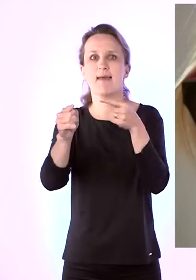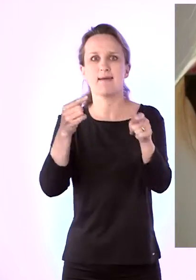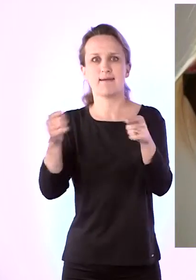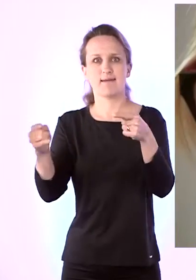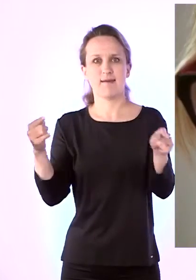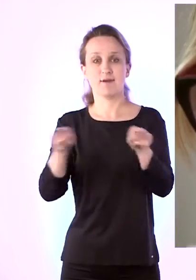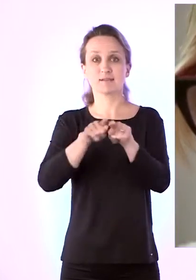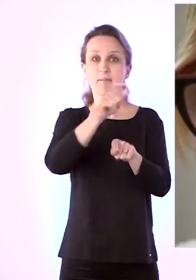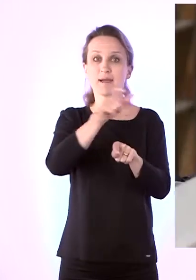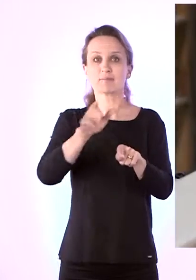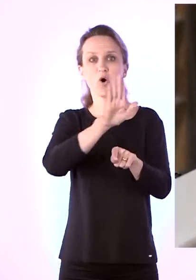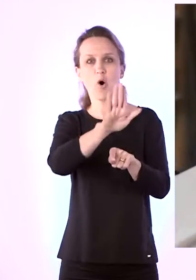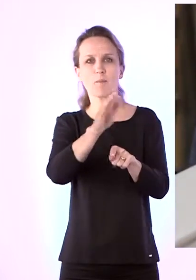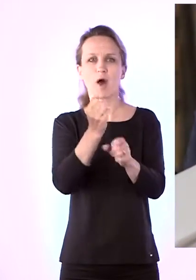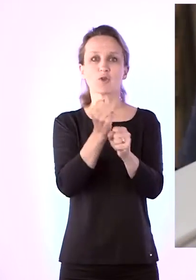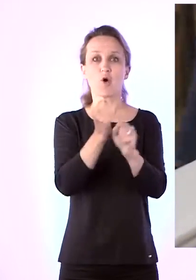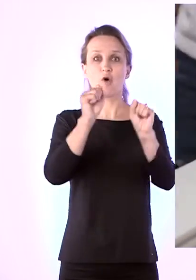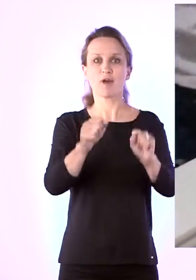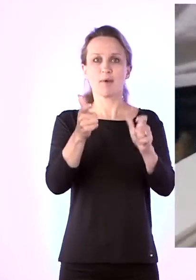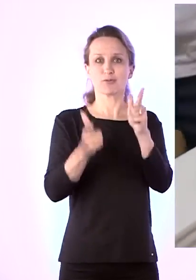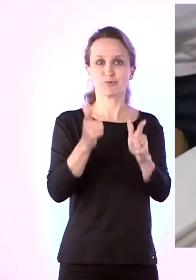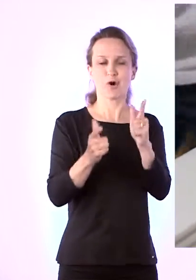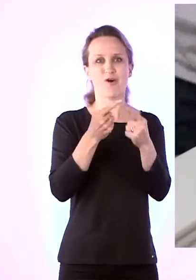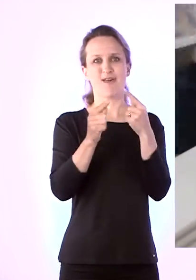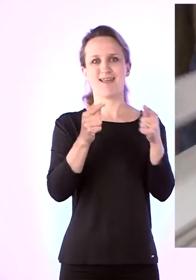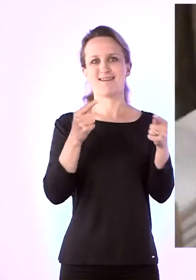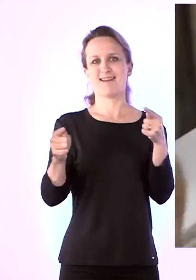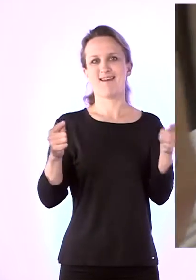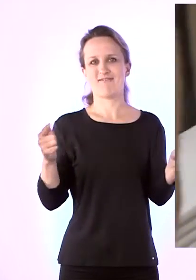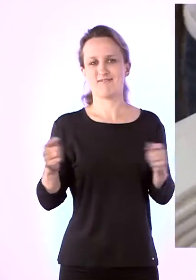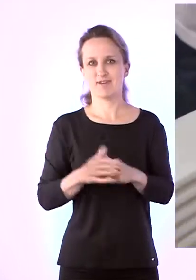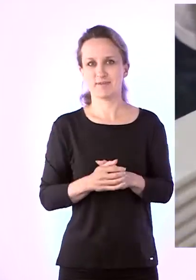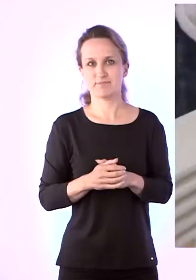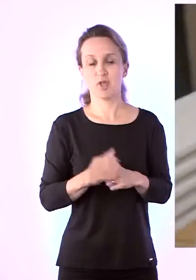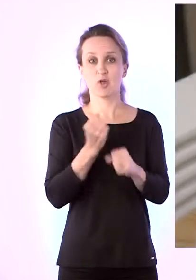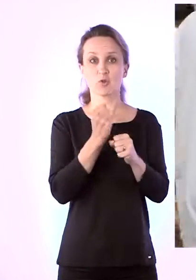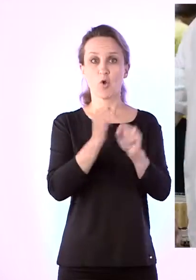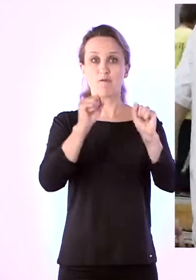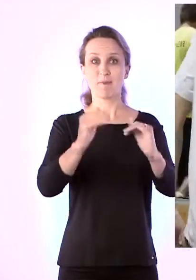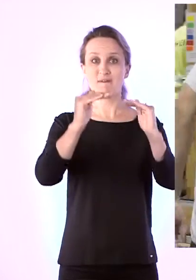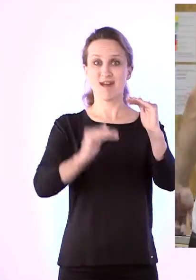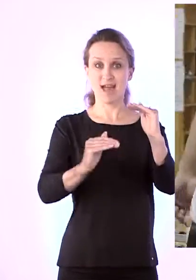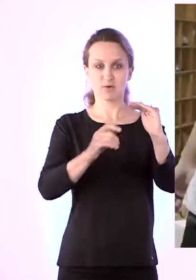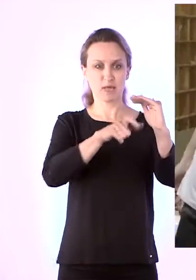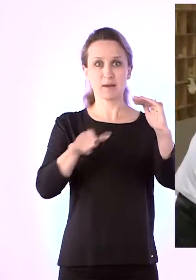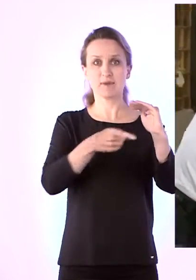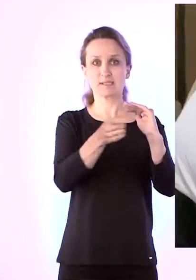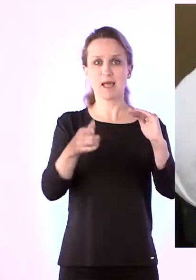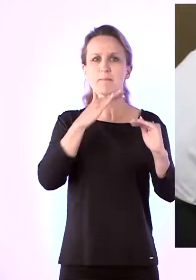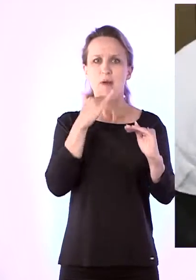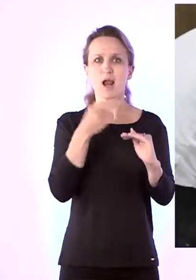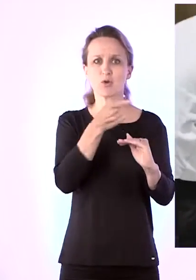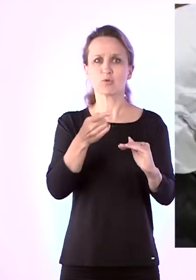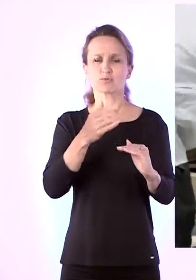ning ka nende inimeste tegelik töövõime võib olla väga erinev. Paljud vähenenud töövõimega inimesed suudavad ja